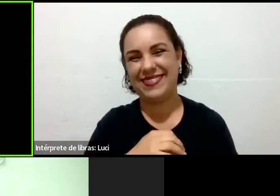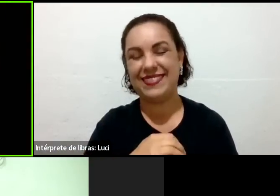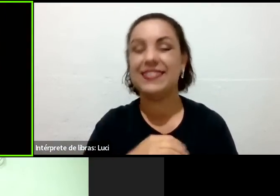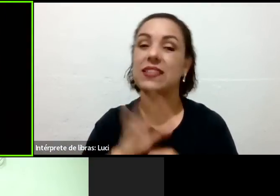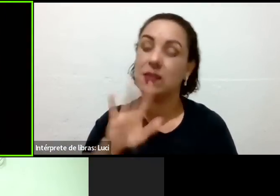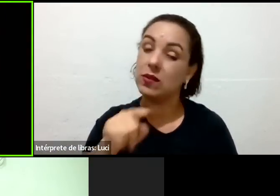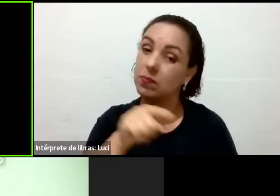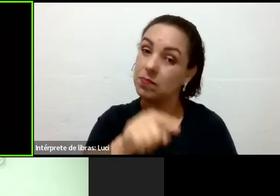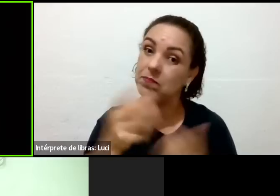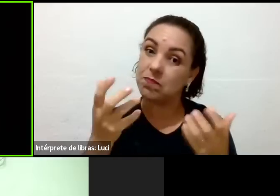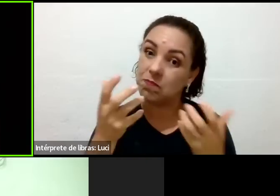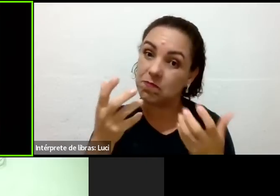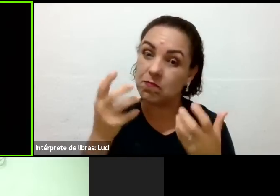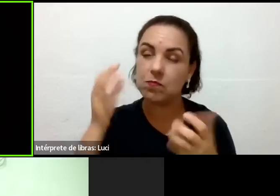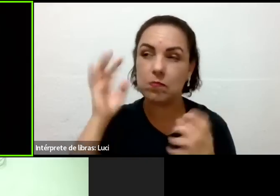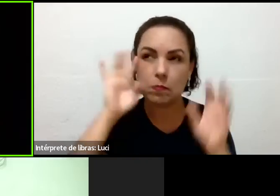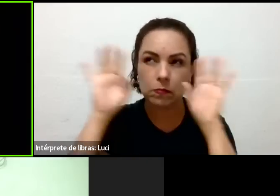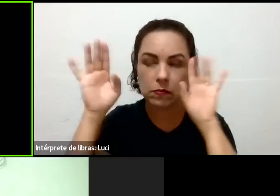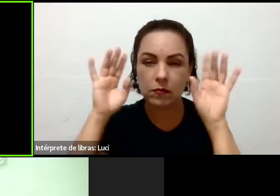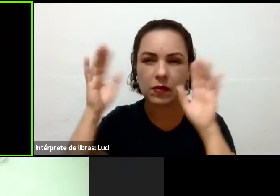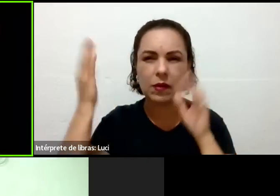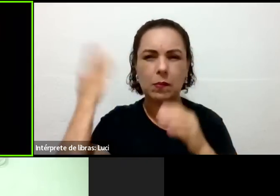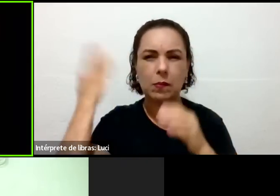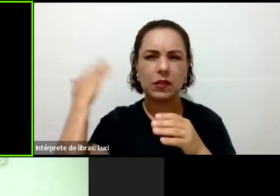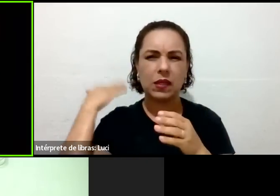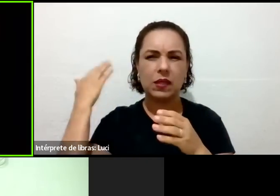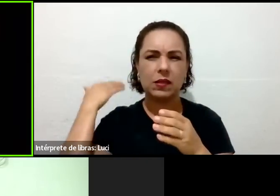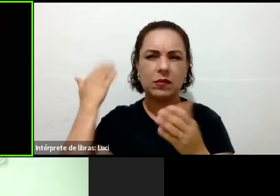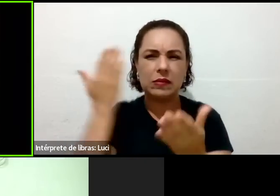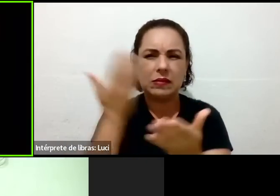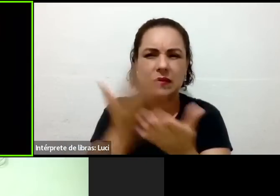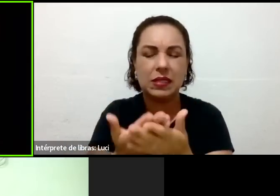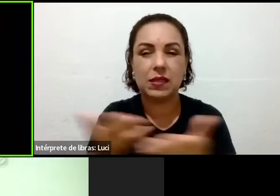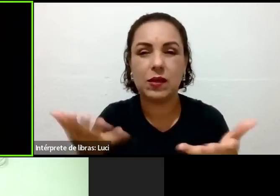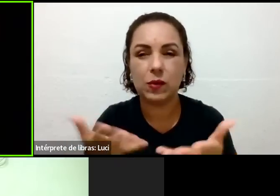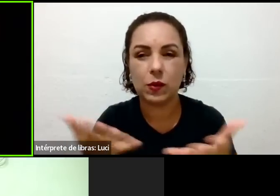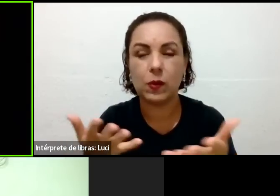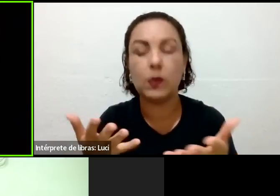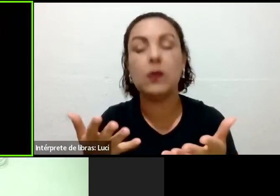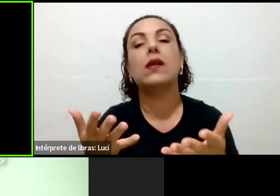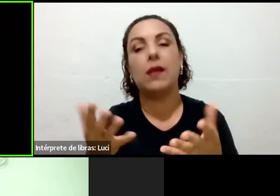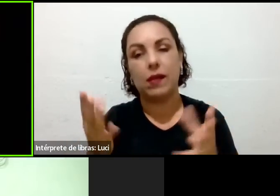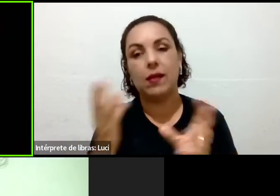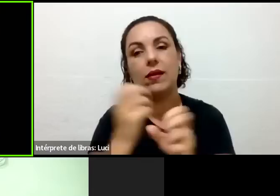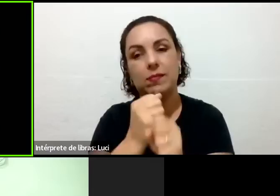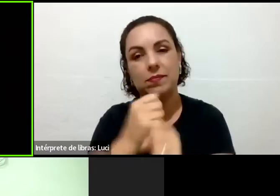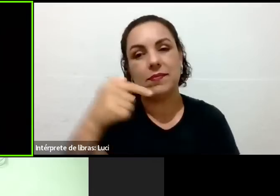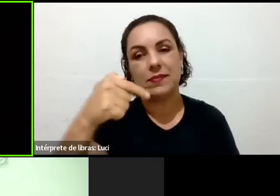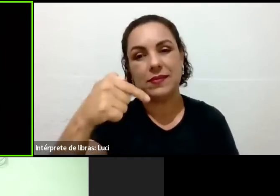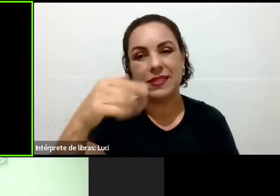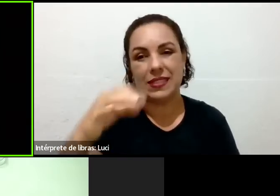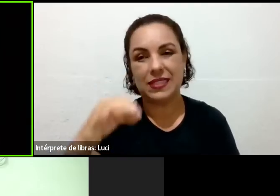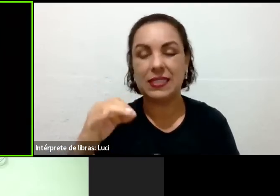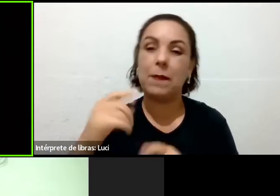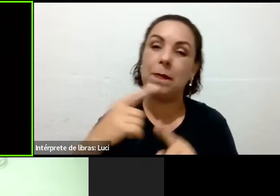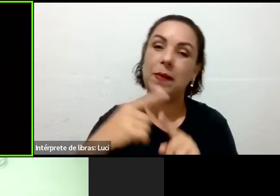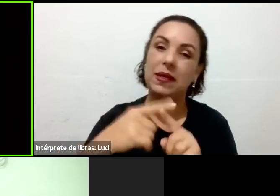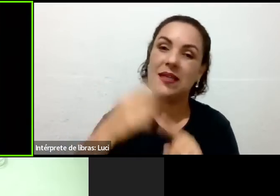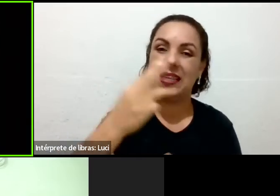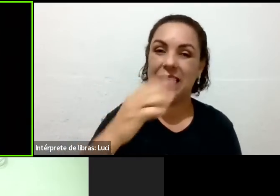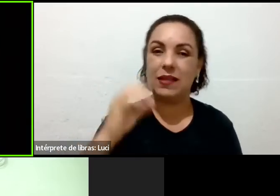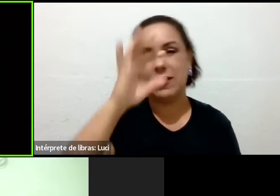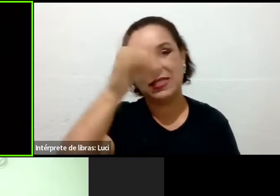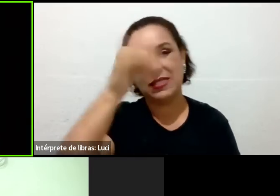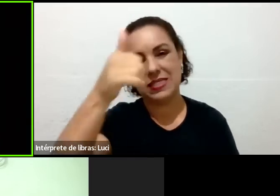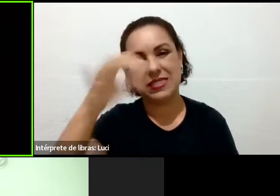somar o que você já faz aos outros 70% do seu corpo. Eu acredito que você vai se surpreender. Tá bom.